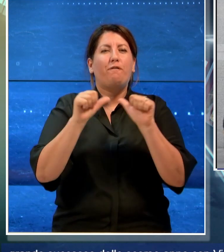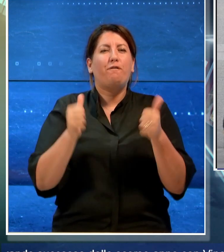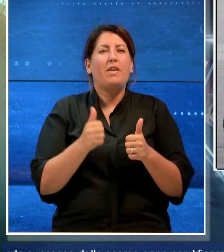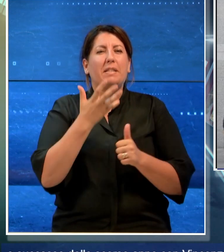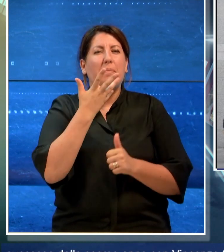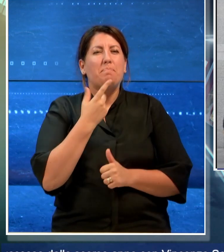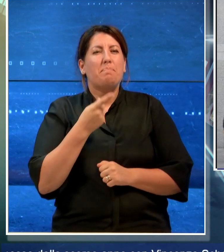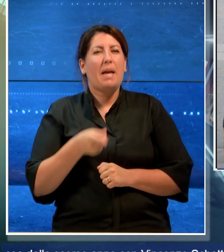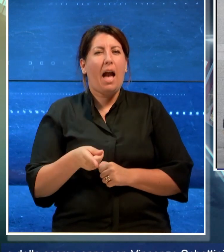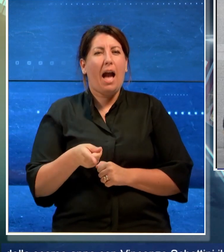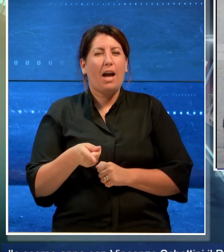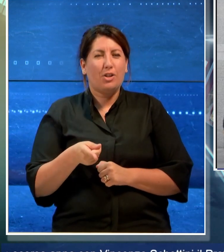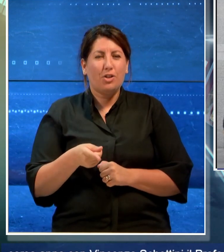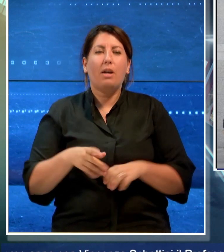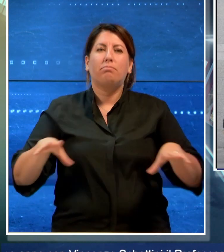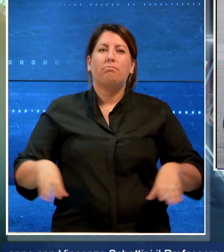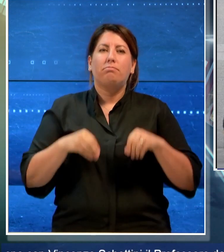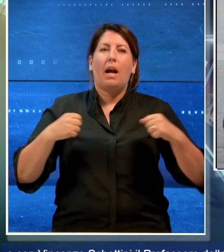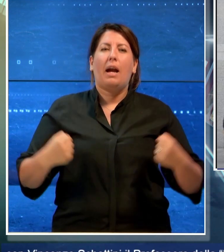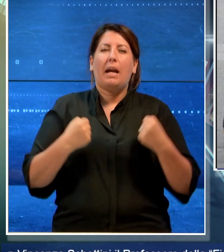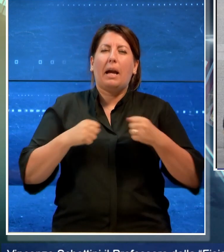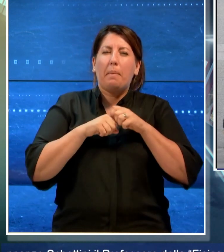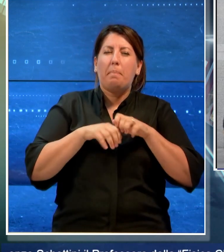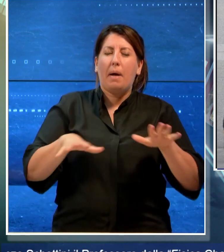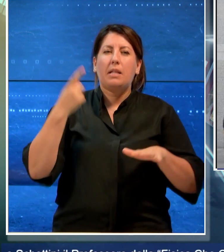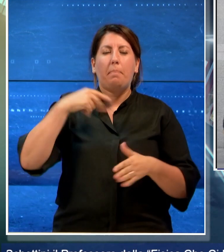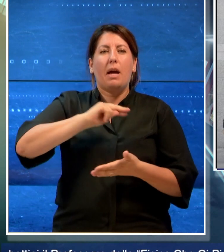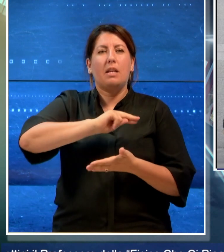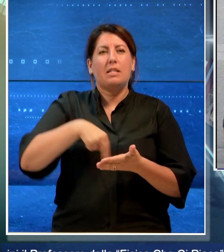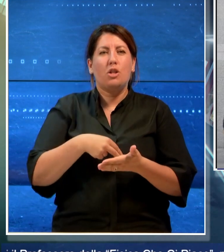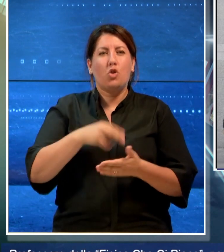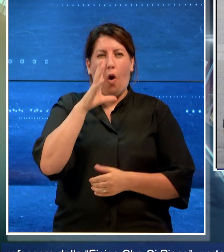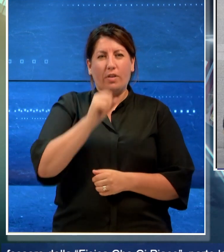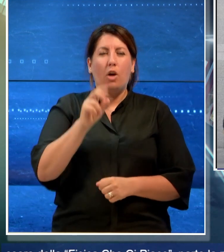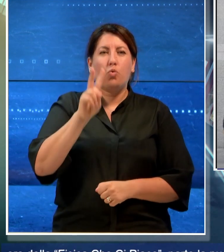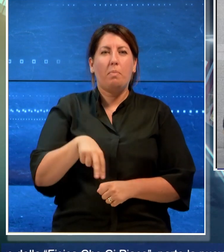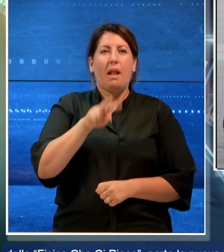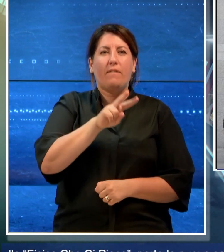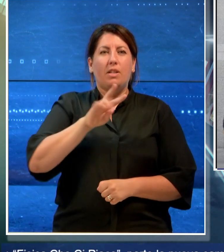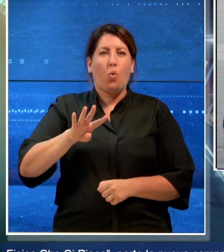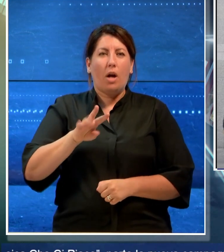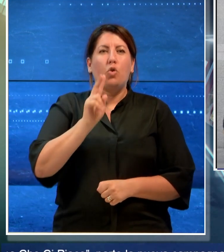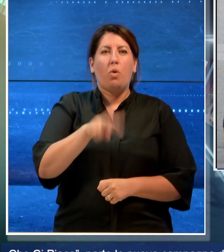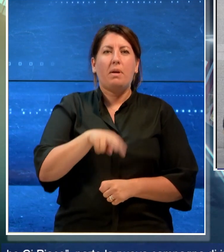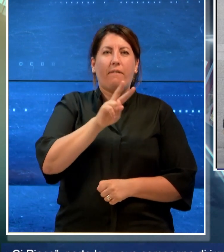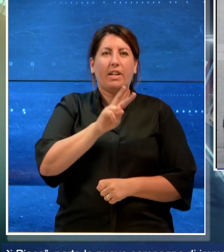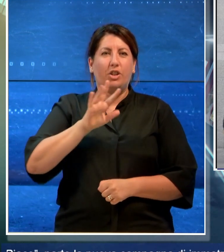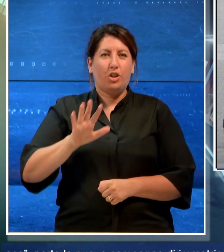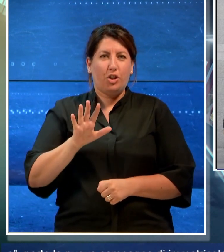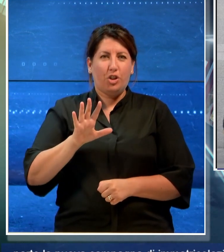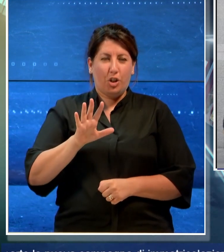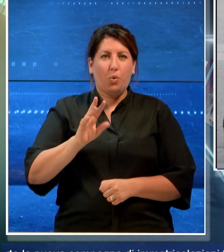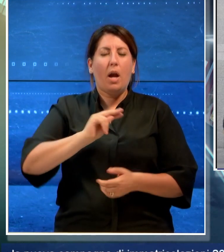piace parte la nuova campagna di immatricolazioni 2024-2025 del